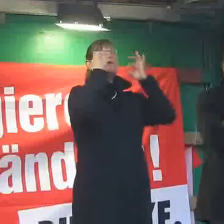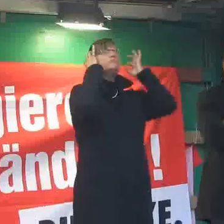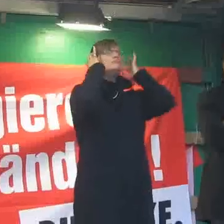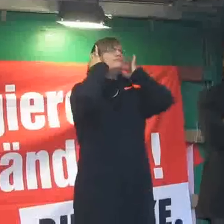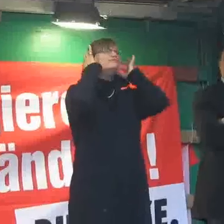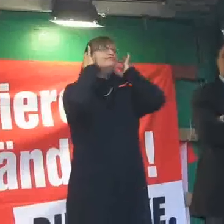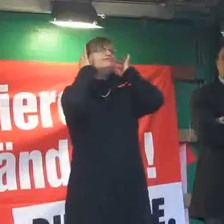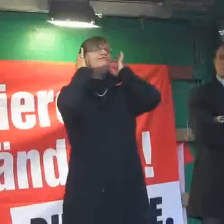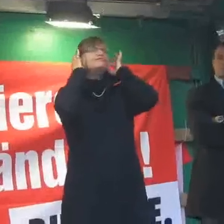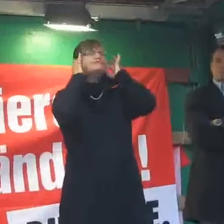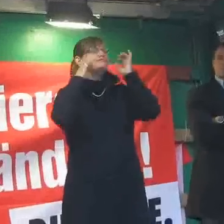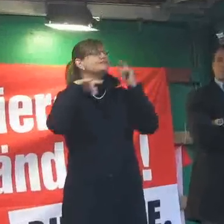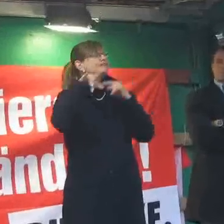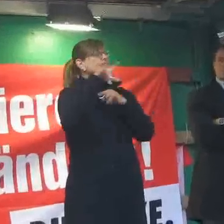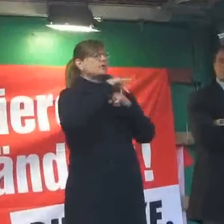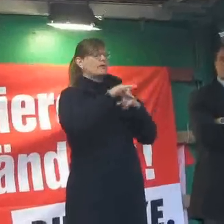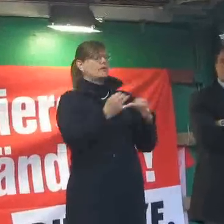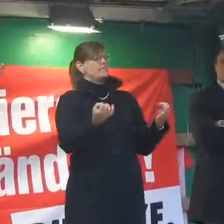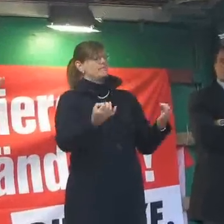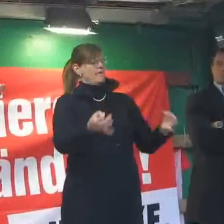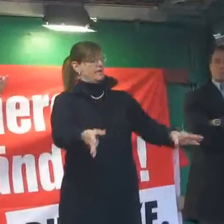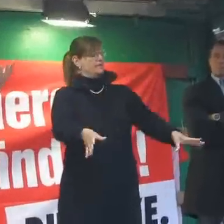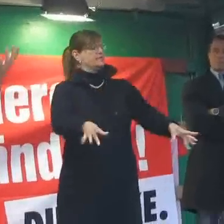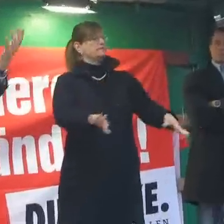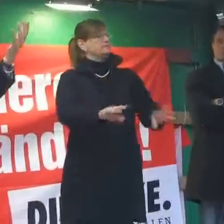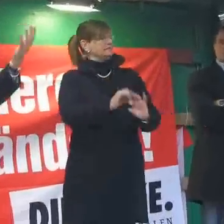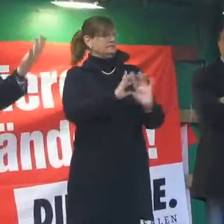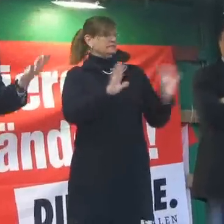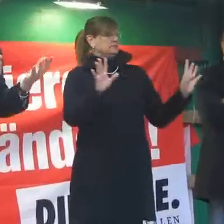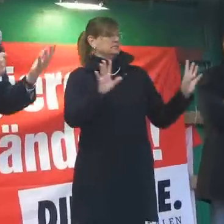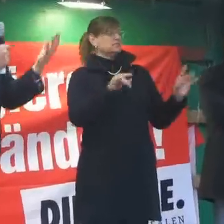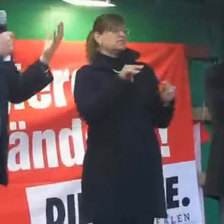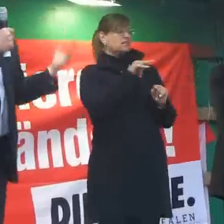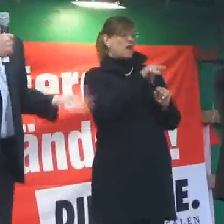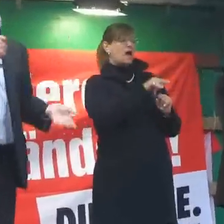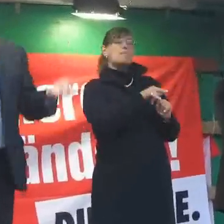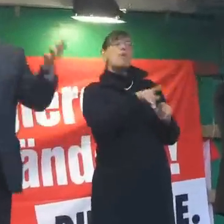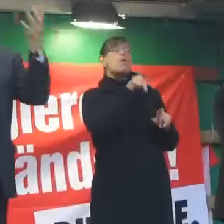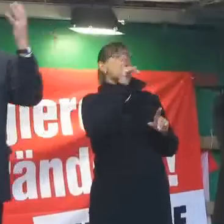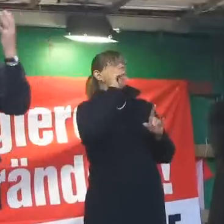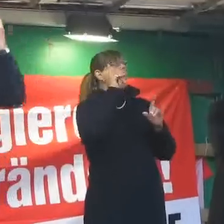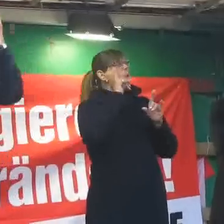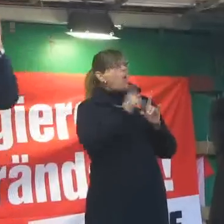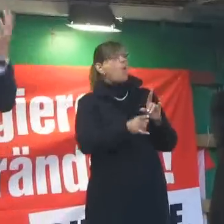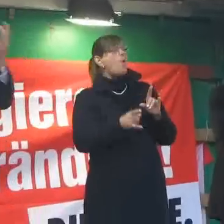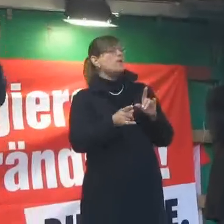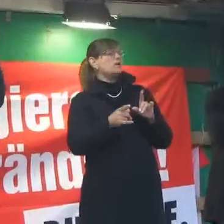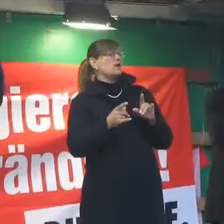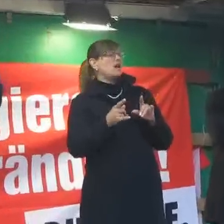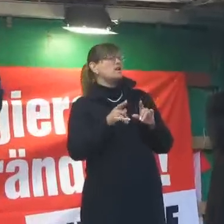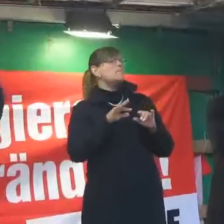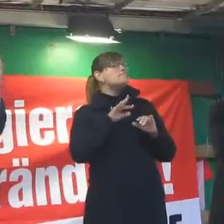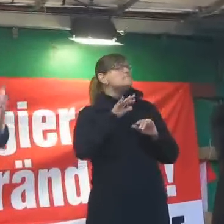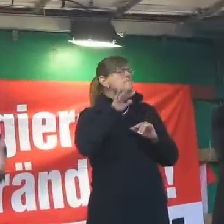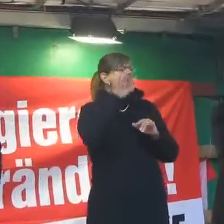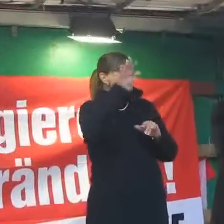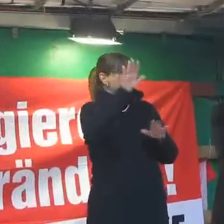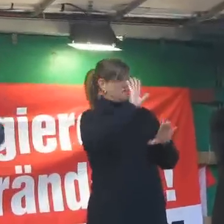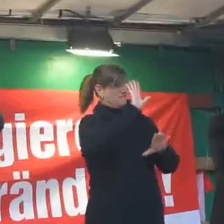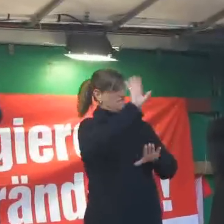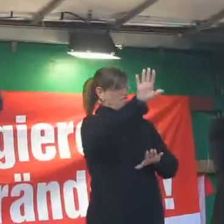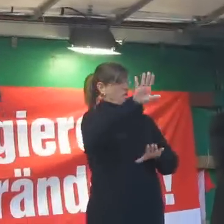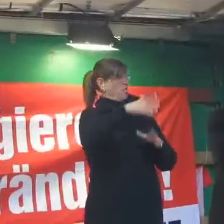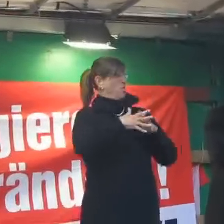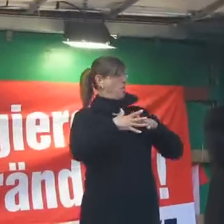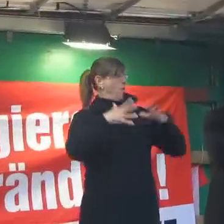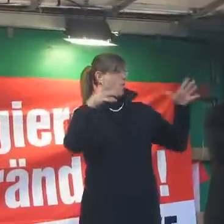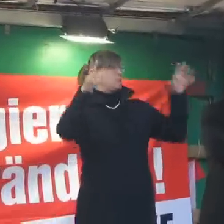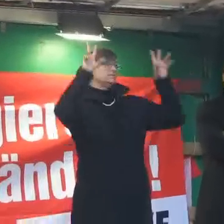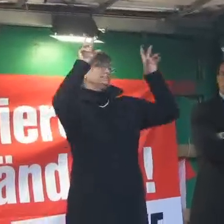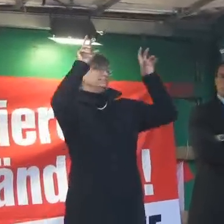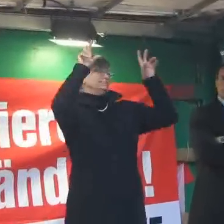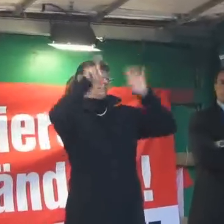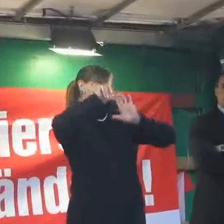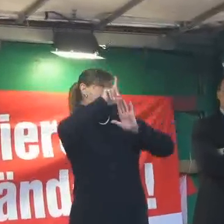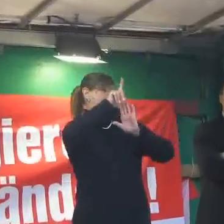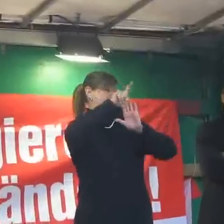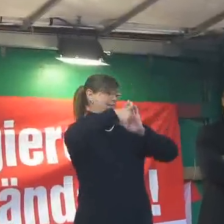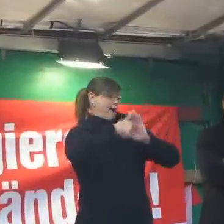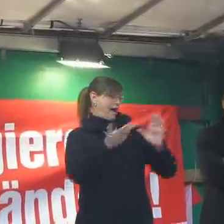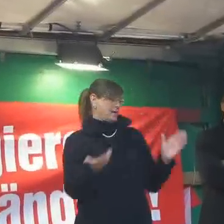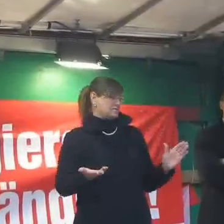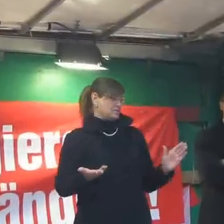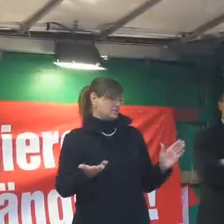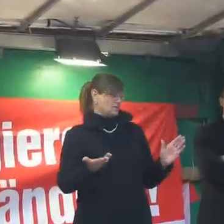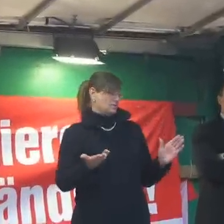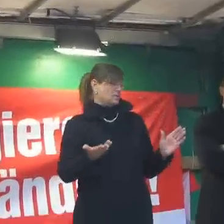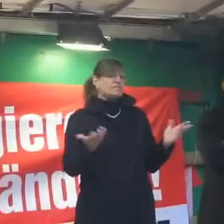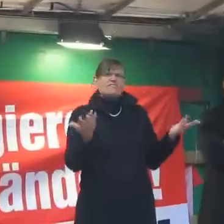Finger und dann können Sie lesen, pro Jahr hunderte von Millionen kriegen Sie für diese großartige Leistung. Ja, ich bitte Sie, wann werden